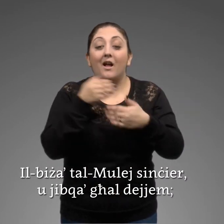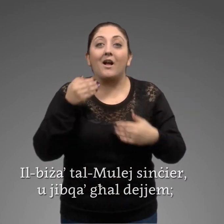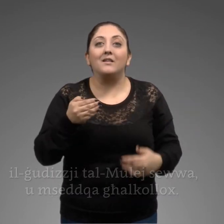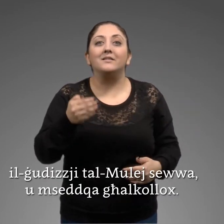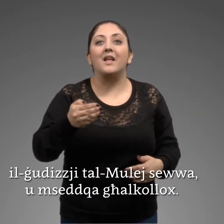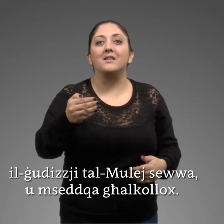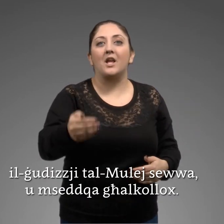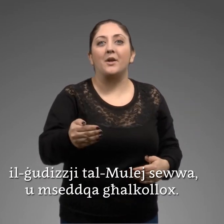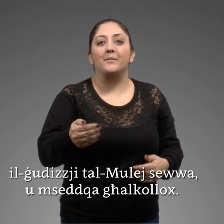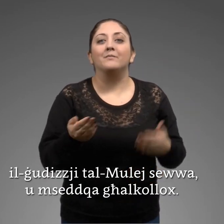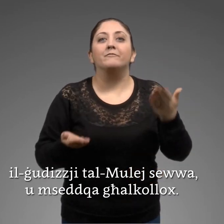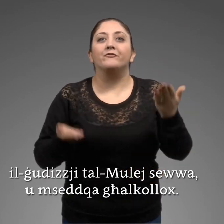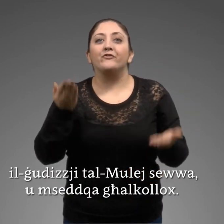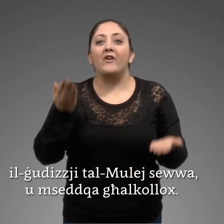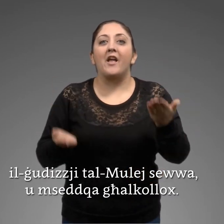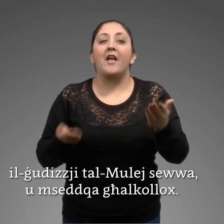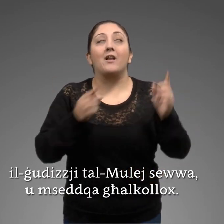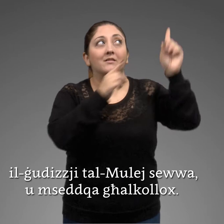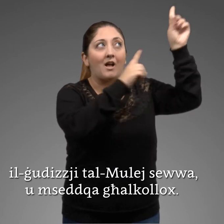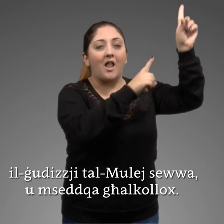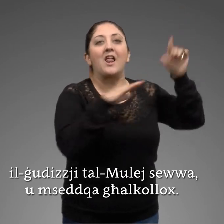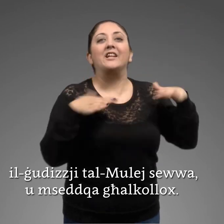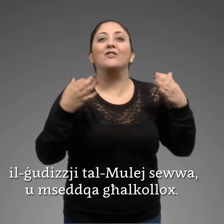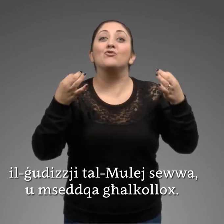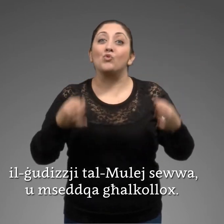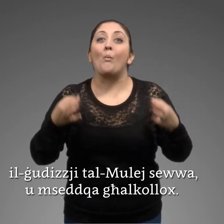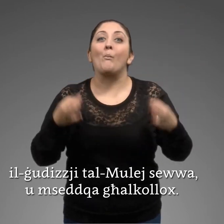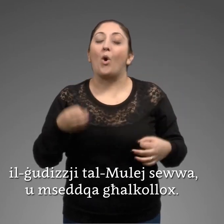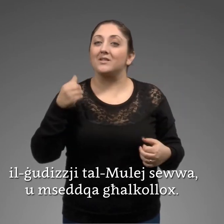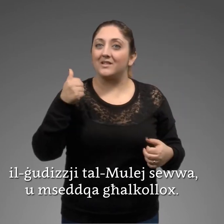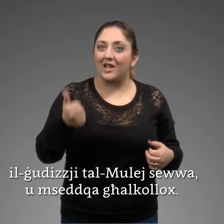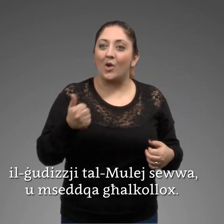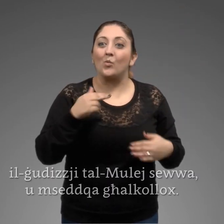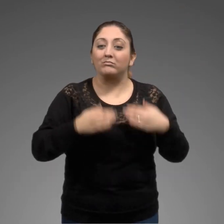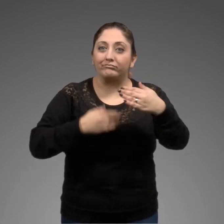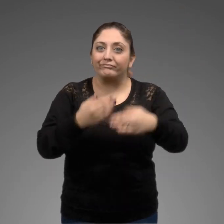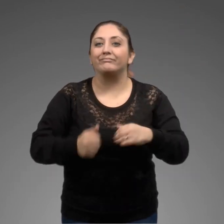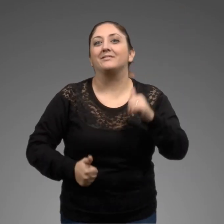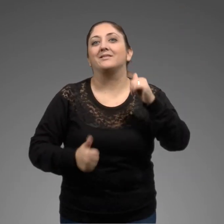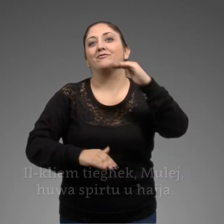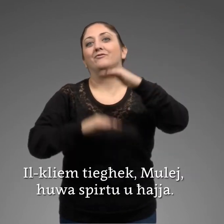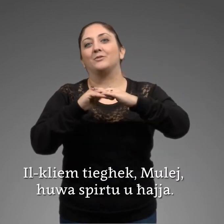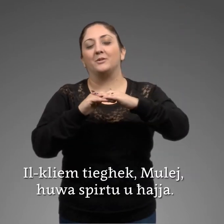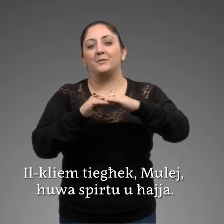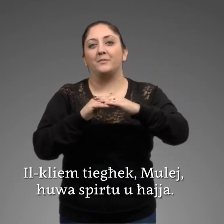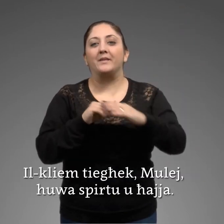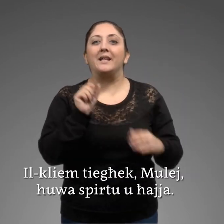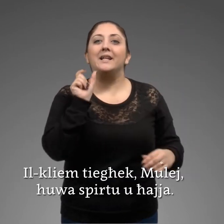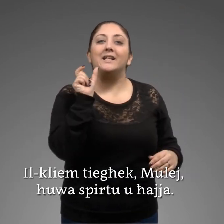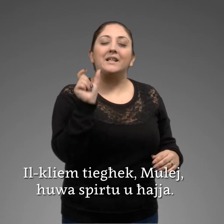Il-ġudizji tal-mulej sawwa u msettqa għal-kollox Il-klim tijak mulej